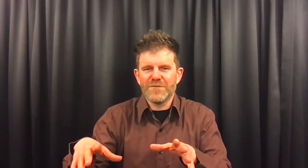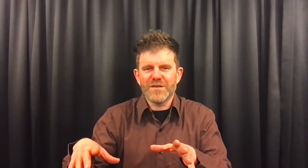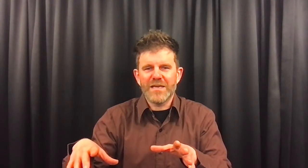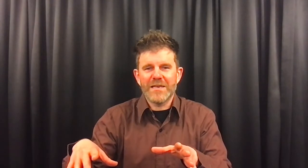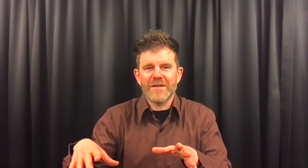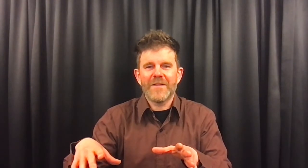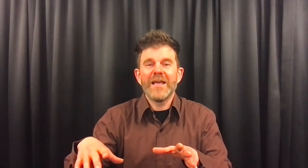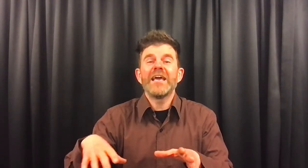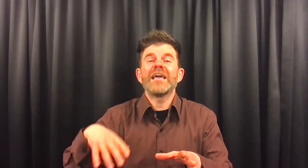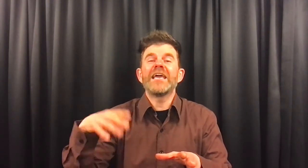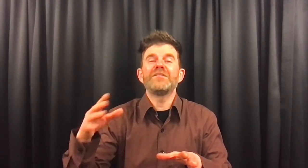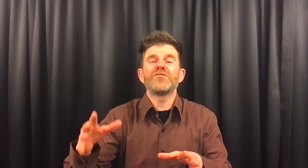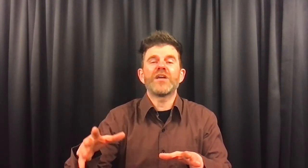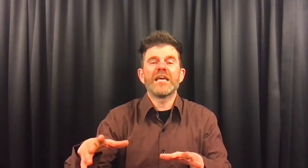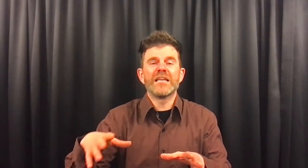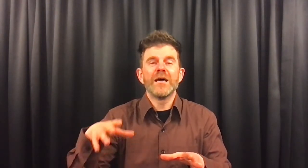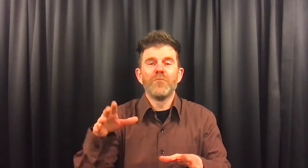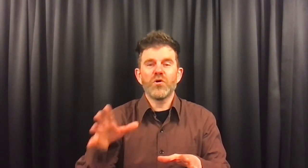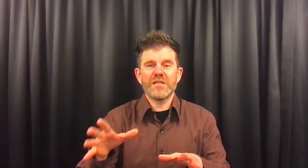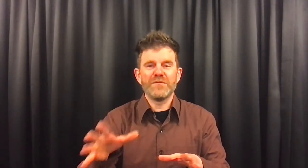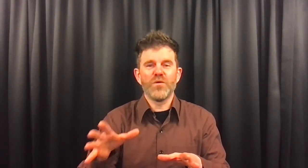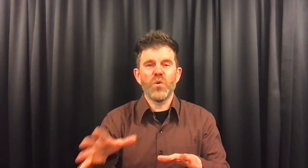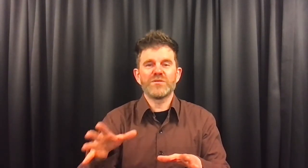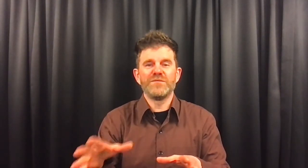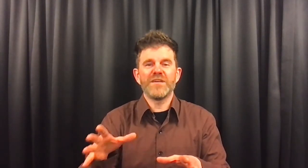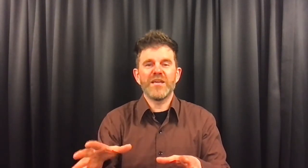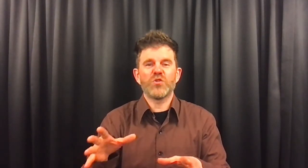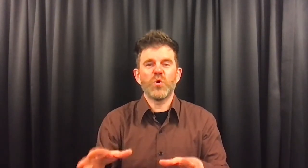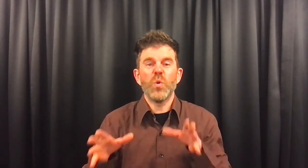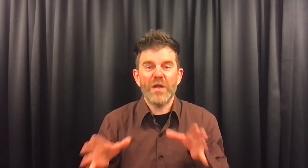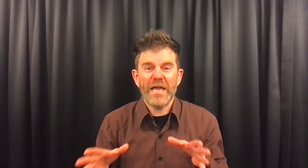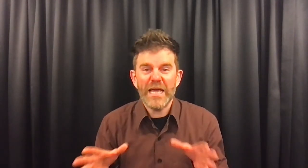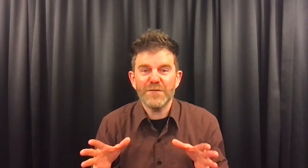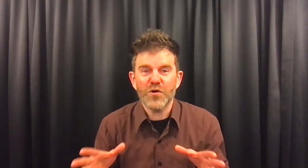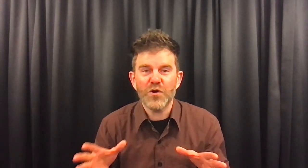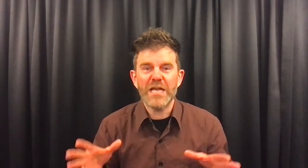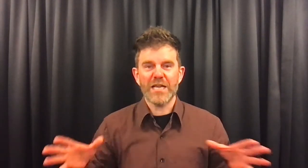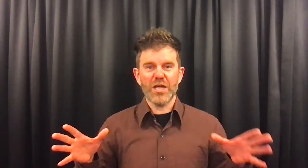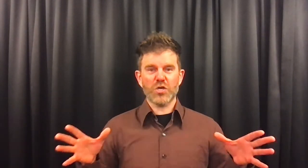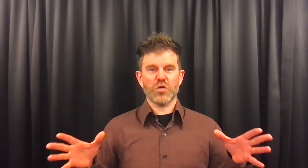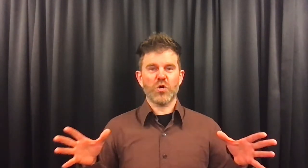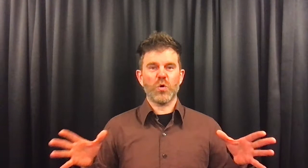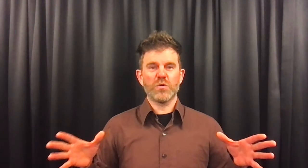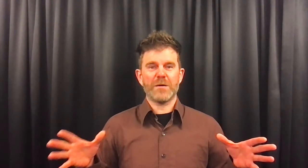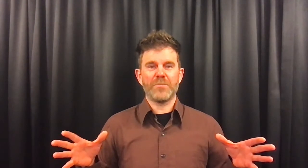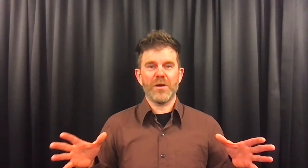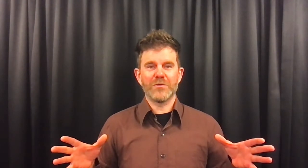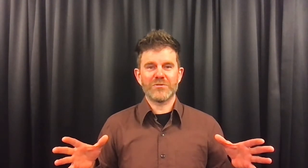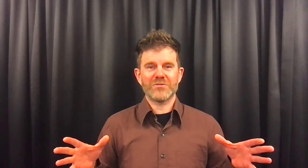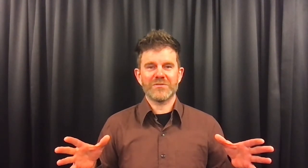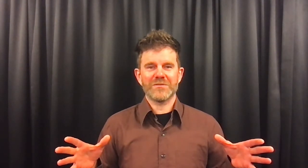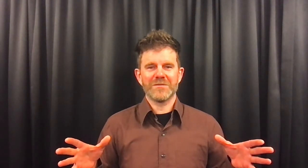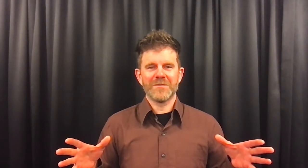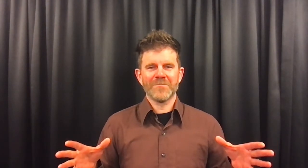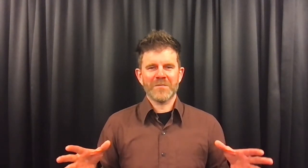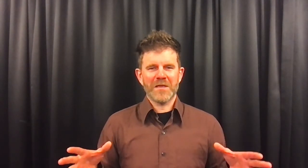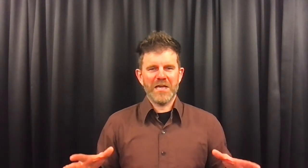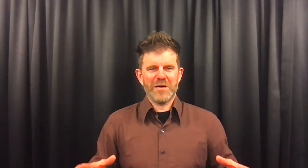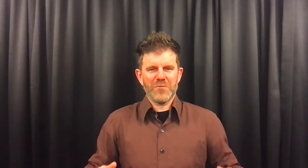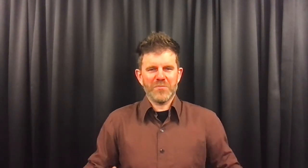veer. Eén voor één mochten die vogels een veren tonen. Eén voor één kregen ze een groot applaus. Helemaal op het